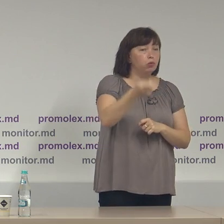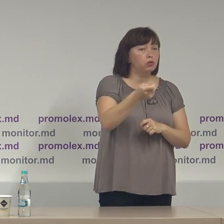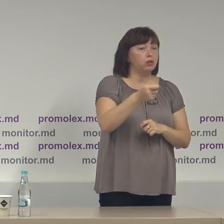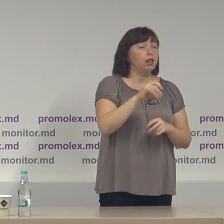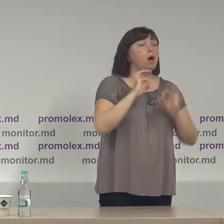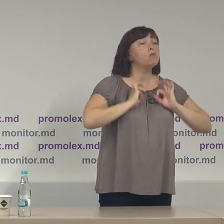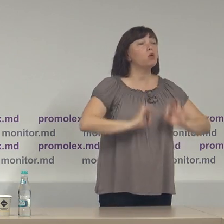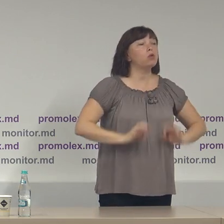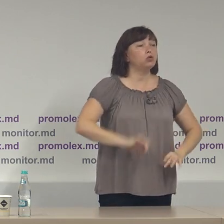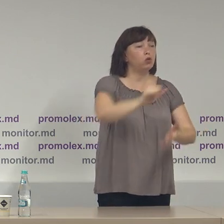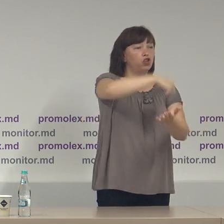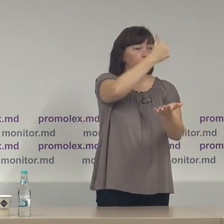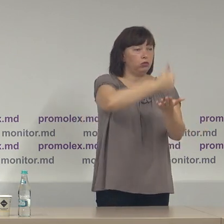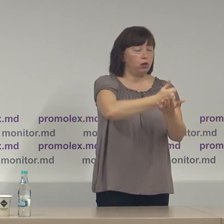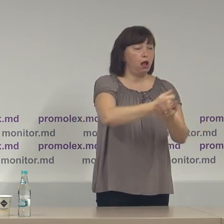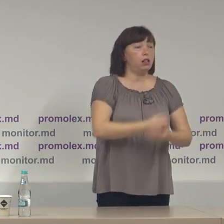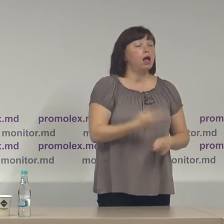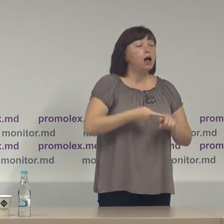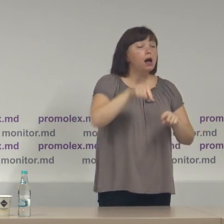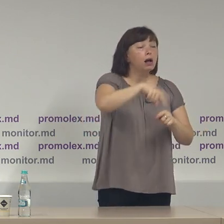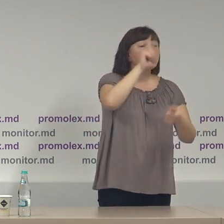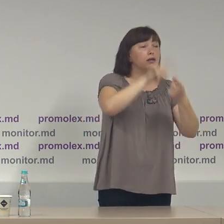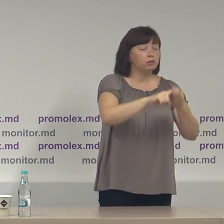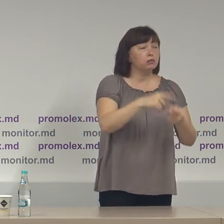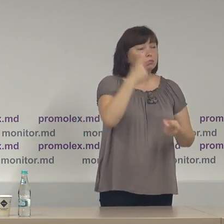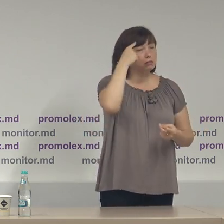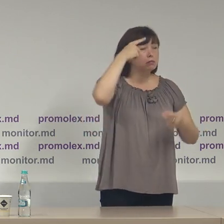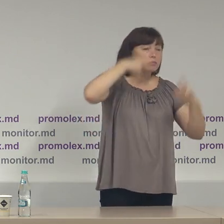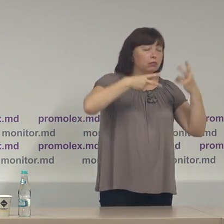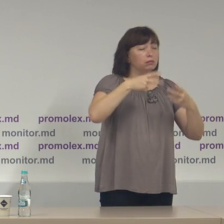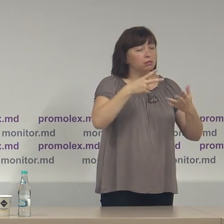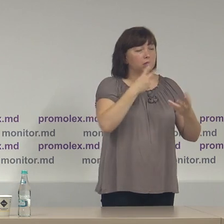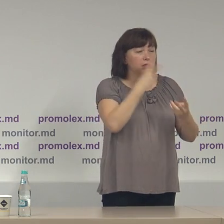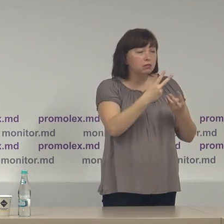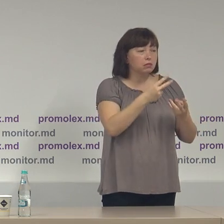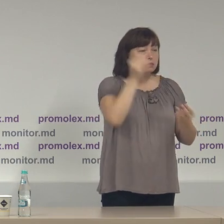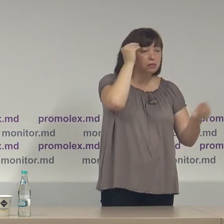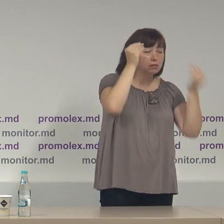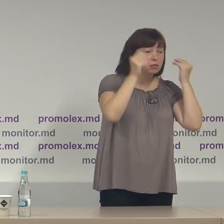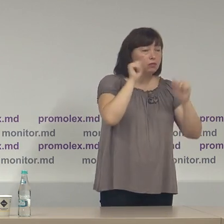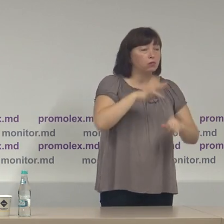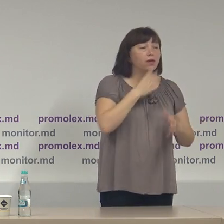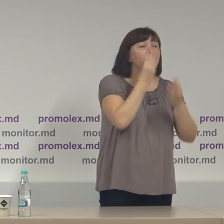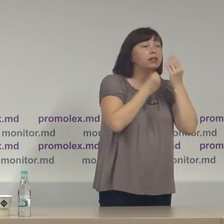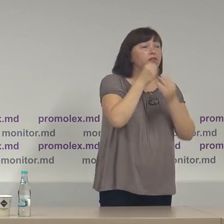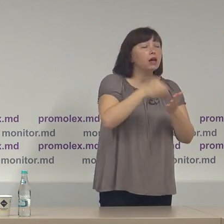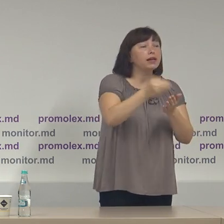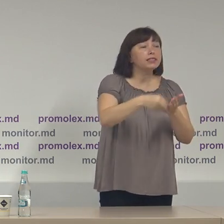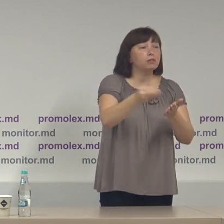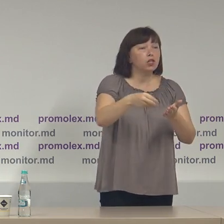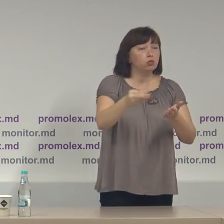Procuratora Generală care vizează suspiciuni de falsificare a semnăturilor